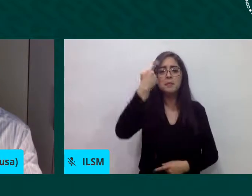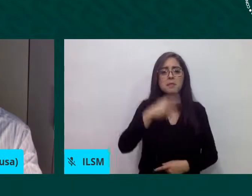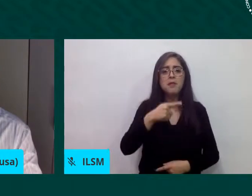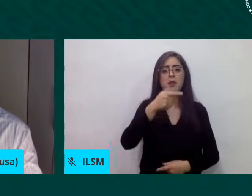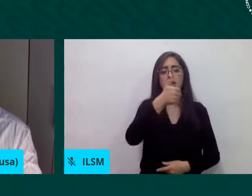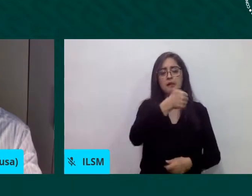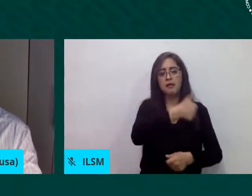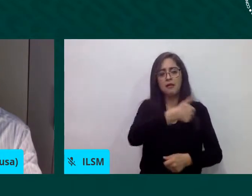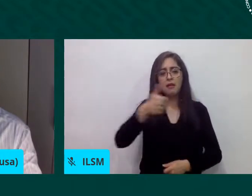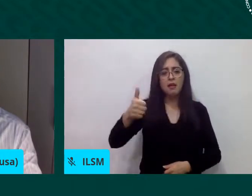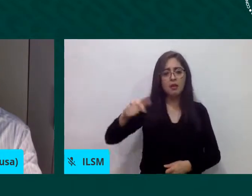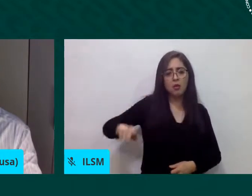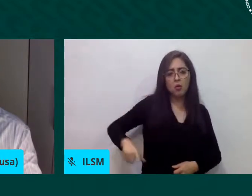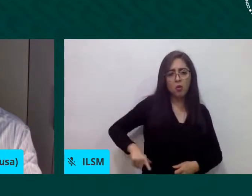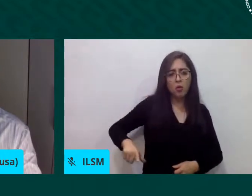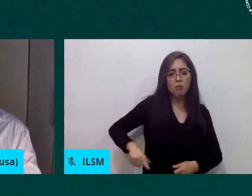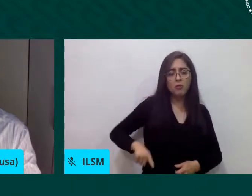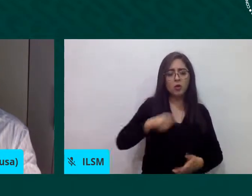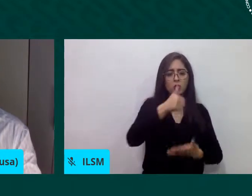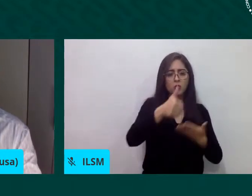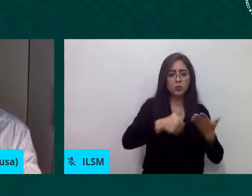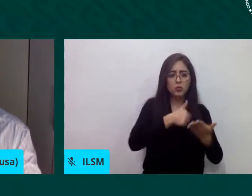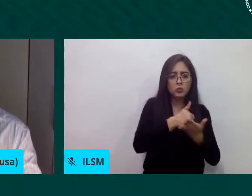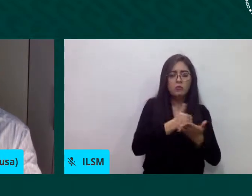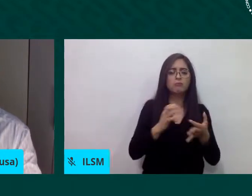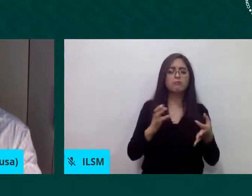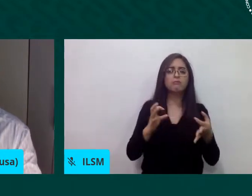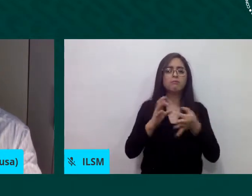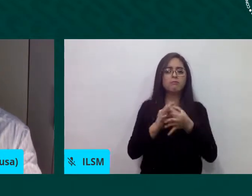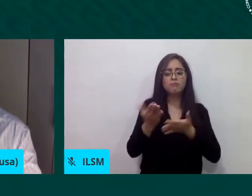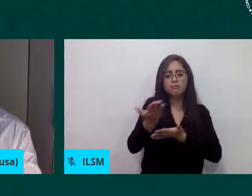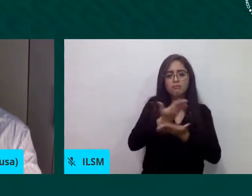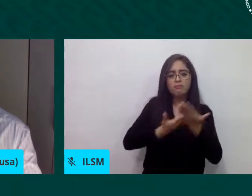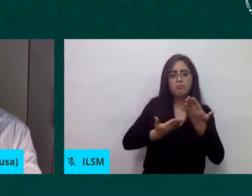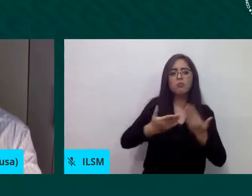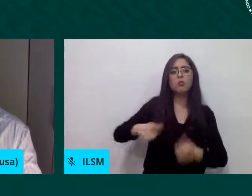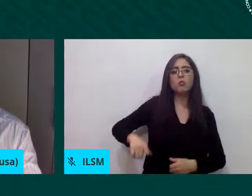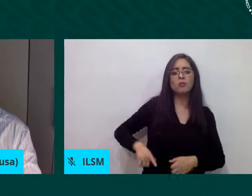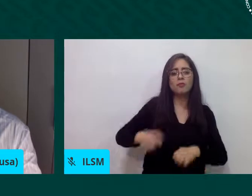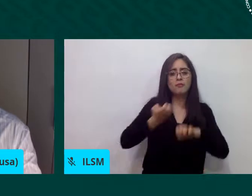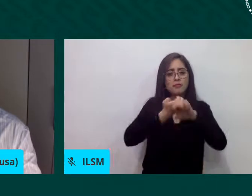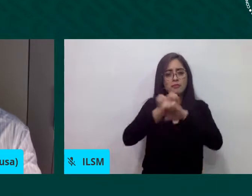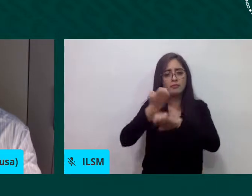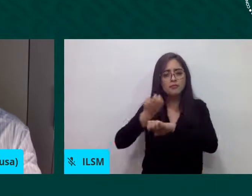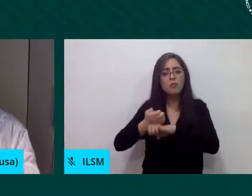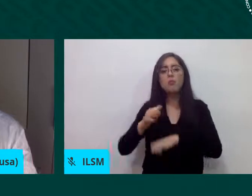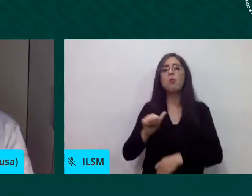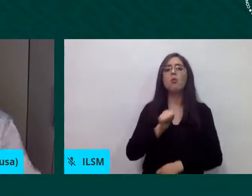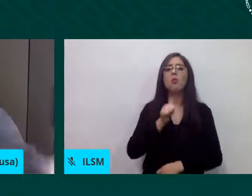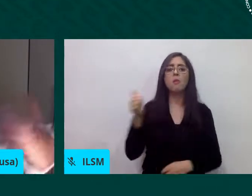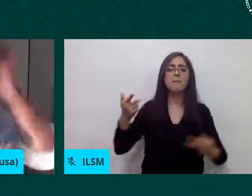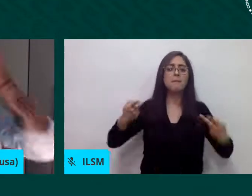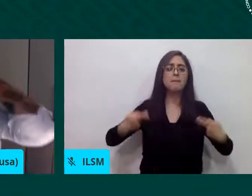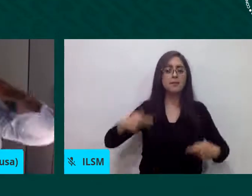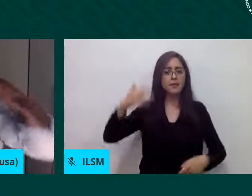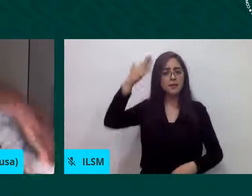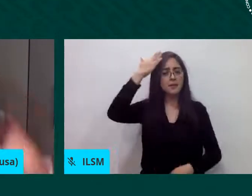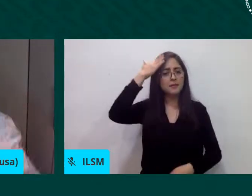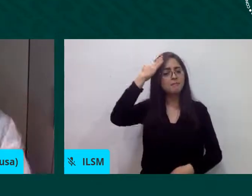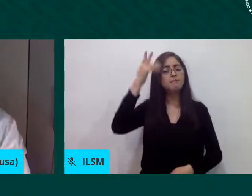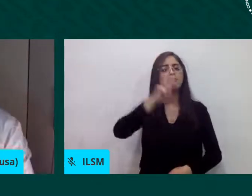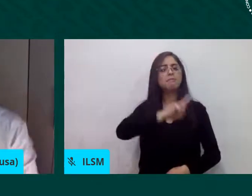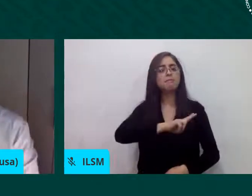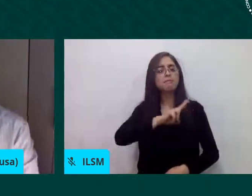sociedad civil y actores privados sobre soluciones innovadoras y pragmáticos a las realidades